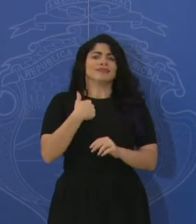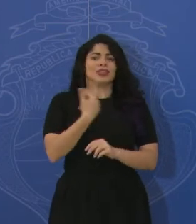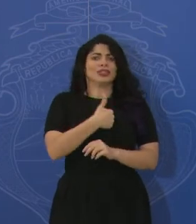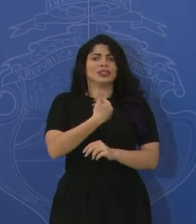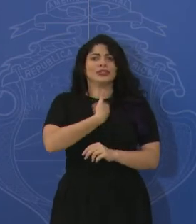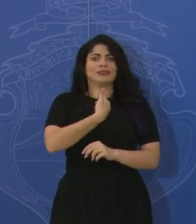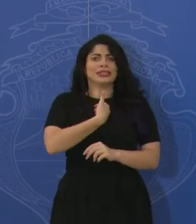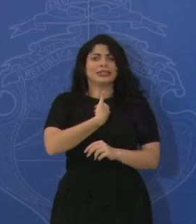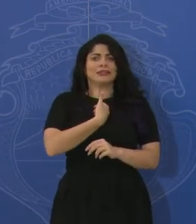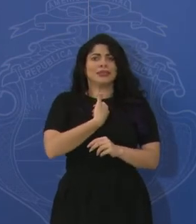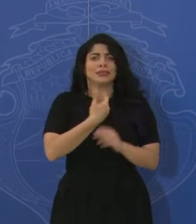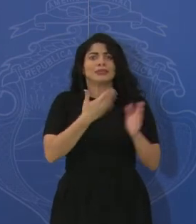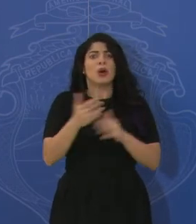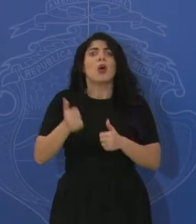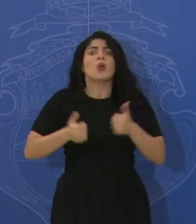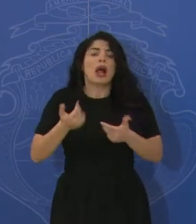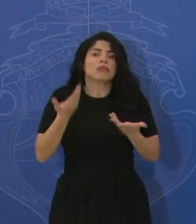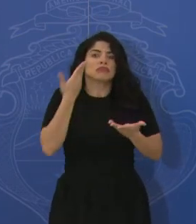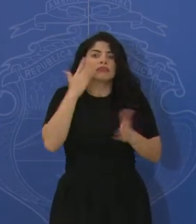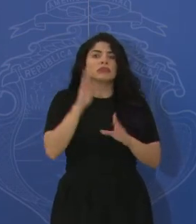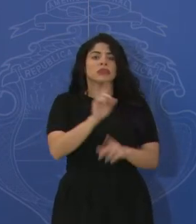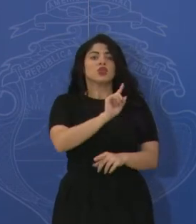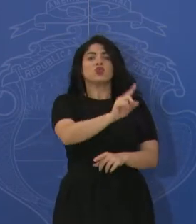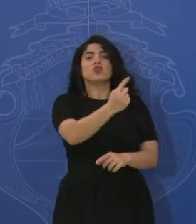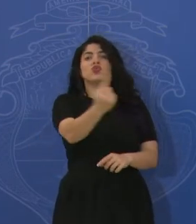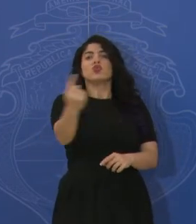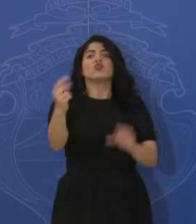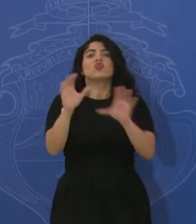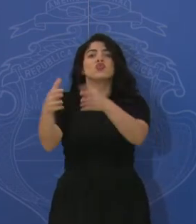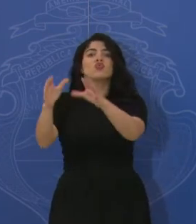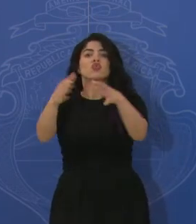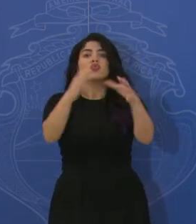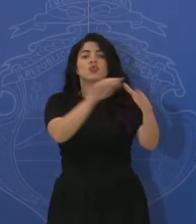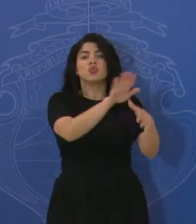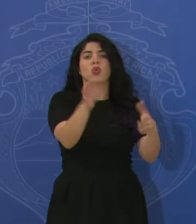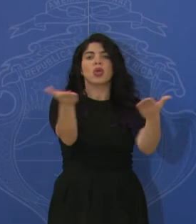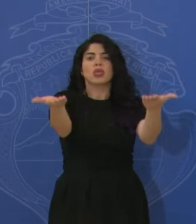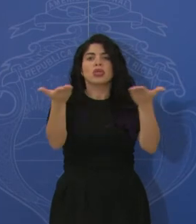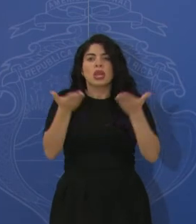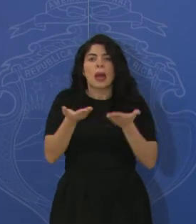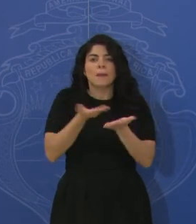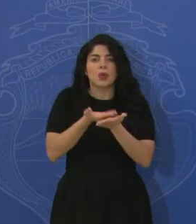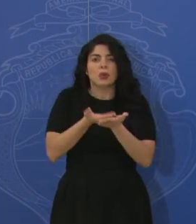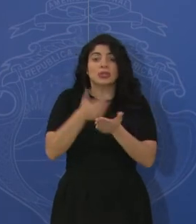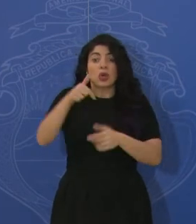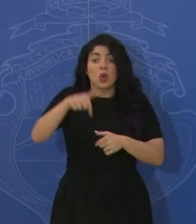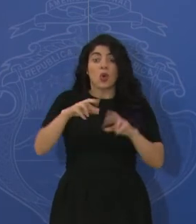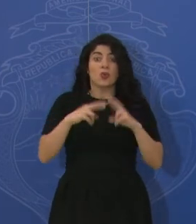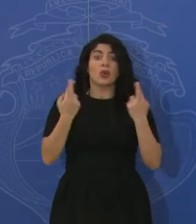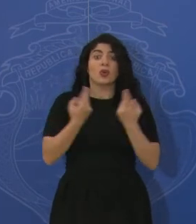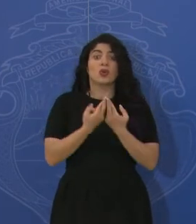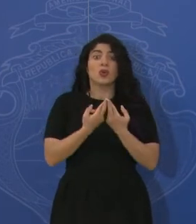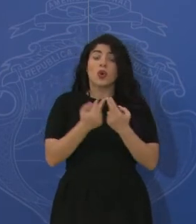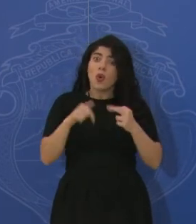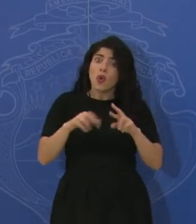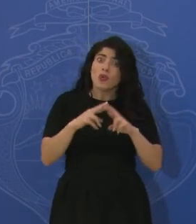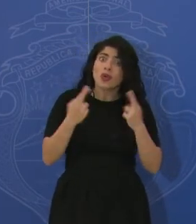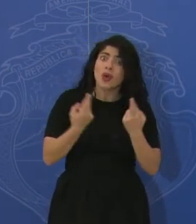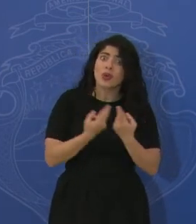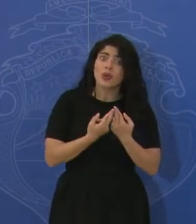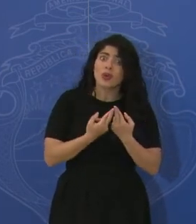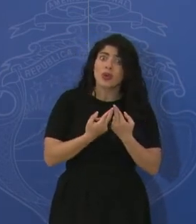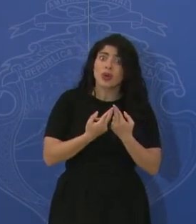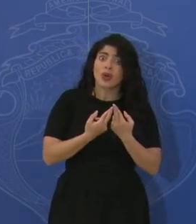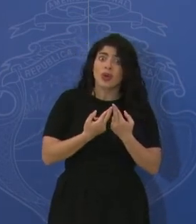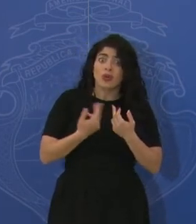nosotros prever porque van a venir de los distintos sectores. Ya la sesión de hoy no era una sesión donde todavía nos